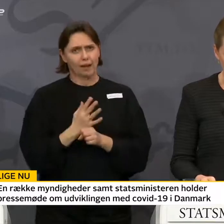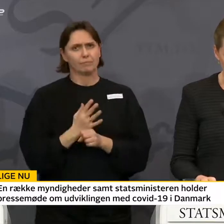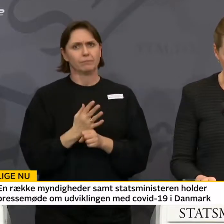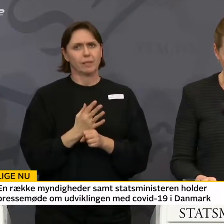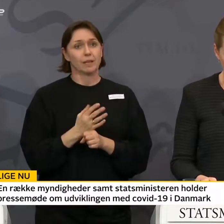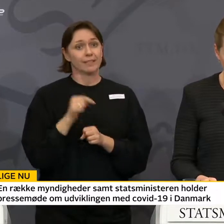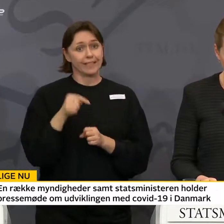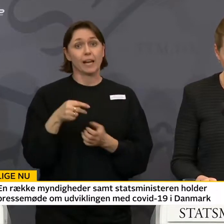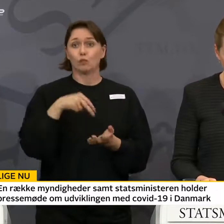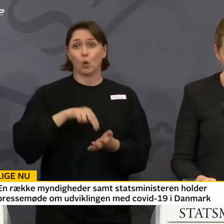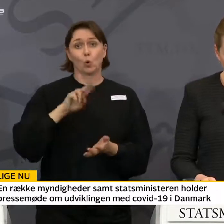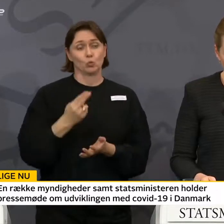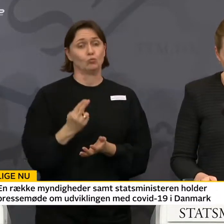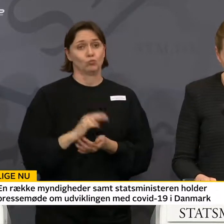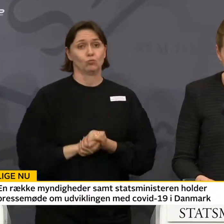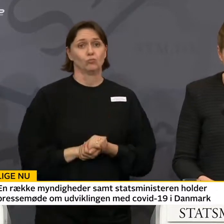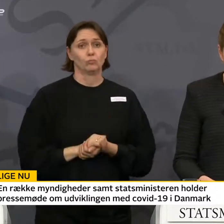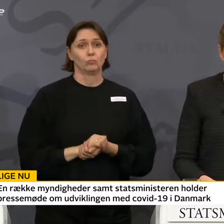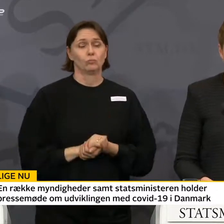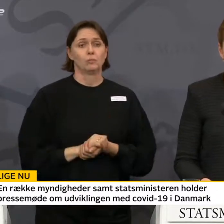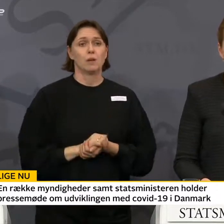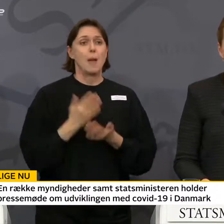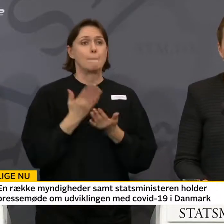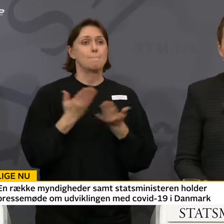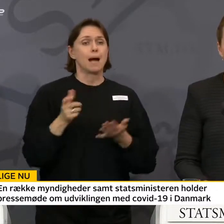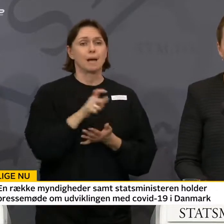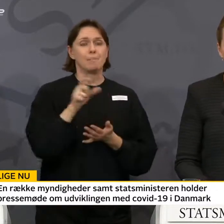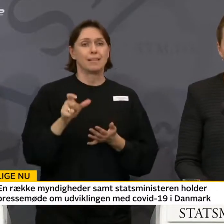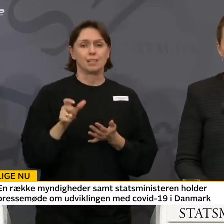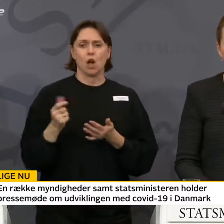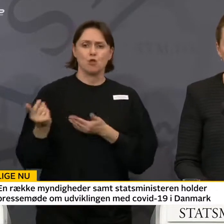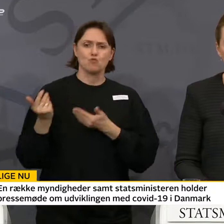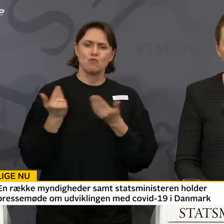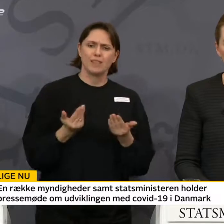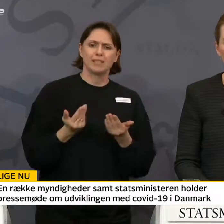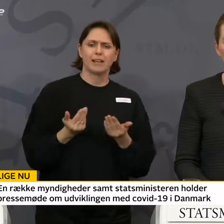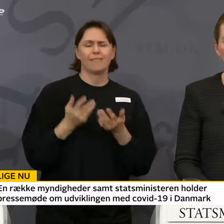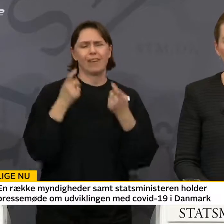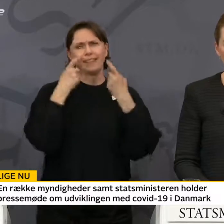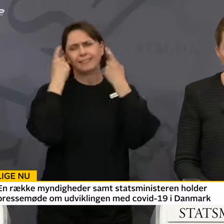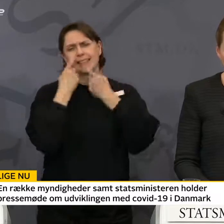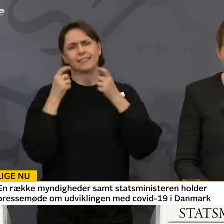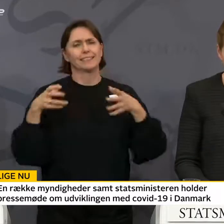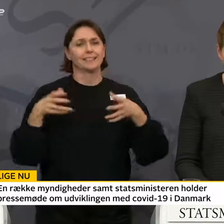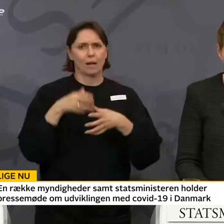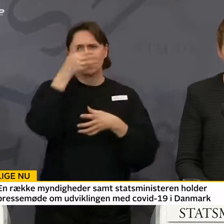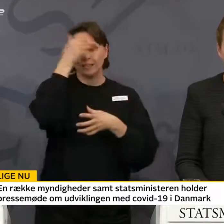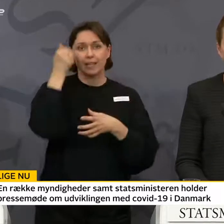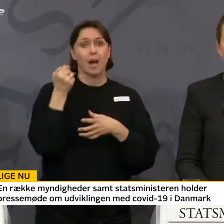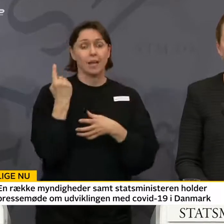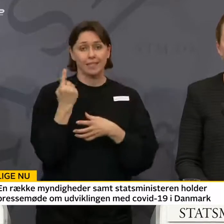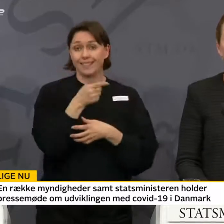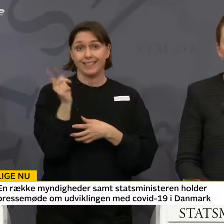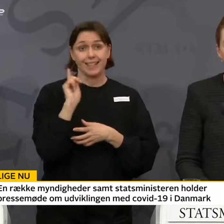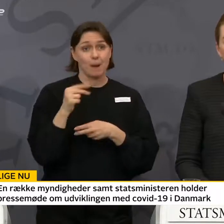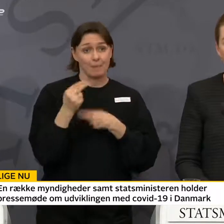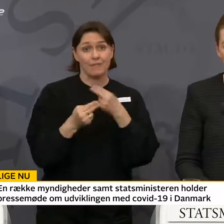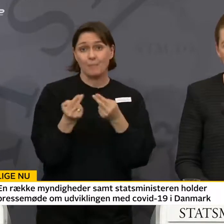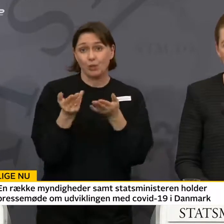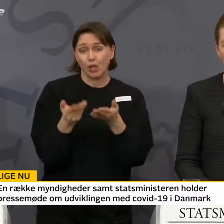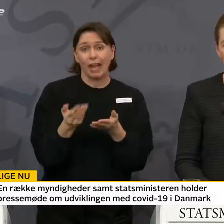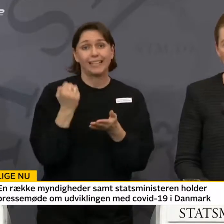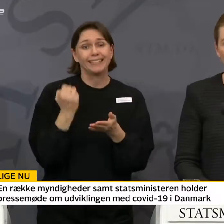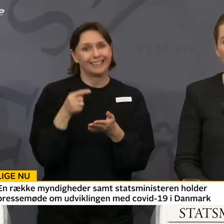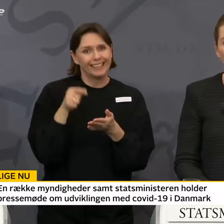der, vi er. Rigtig mange mennesker udviser et fantastisk samfundssind. De skal I blive ved med at gøre. For det er det, der